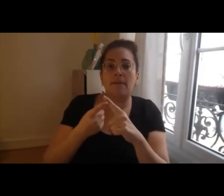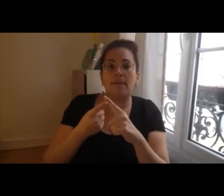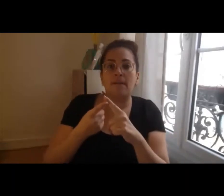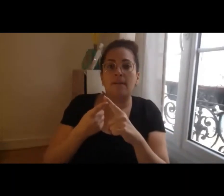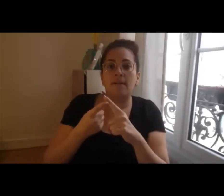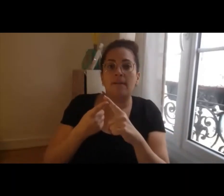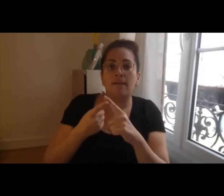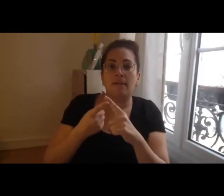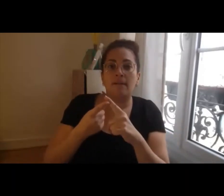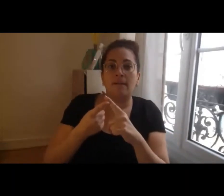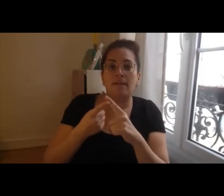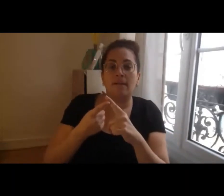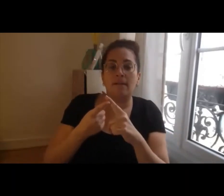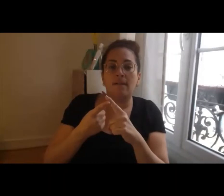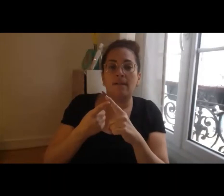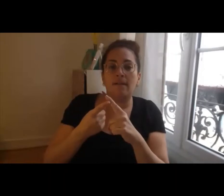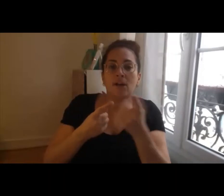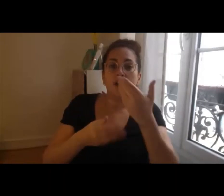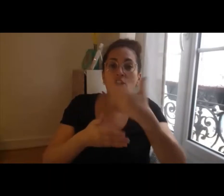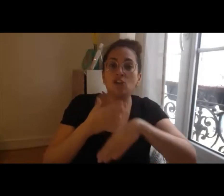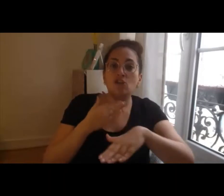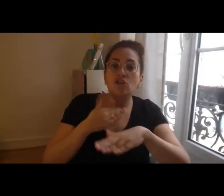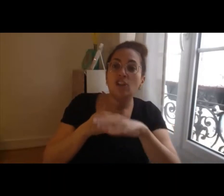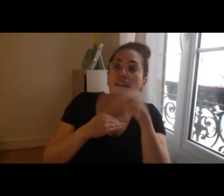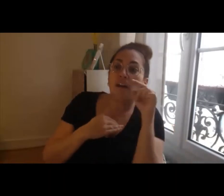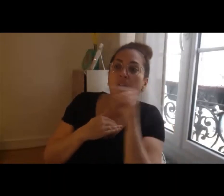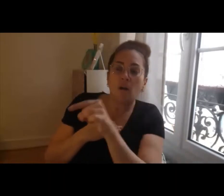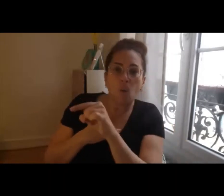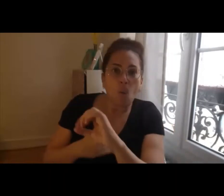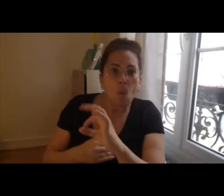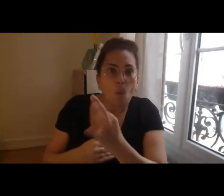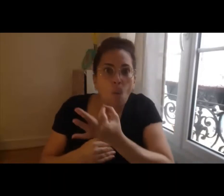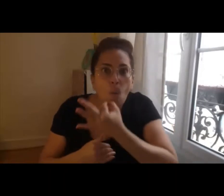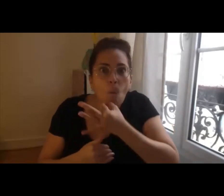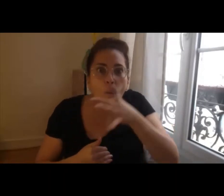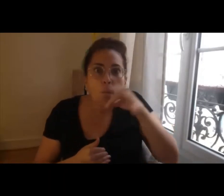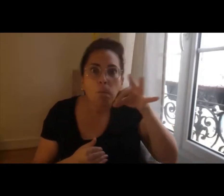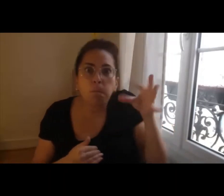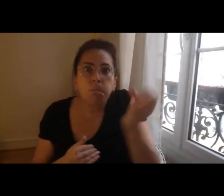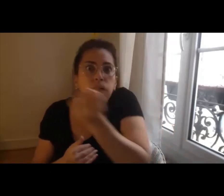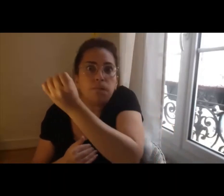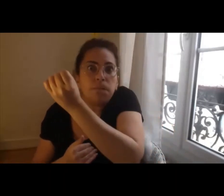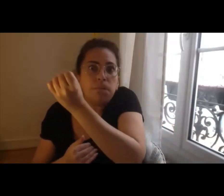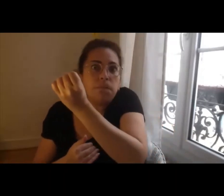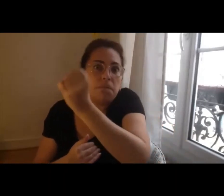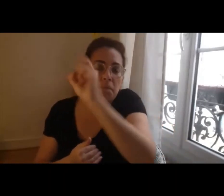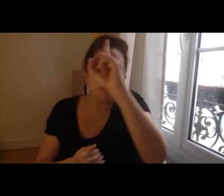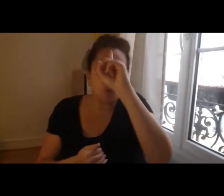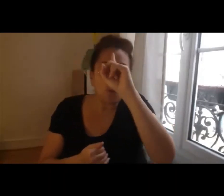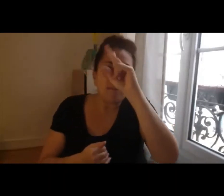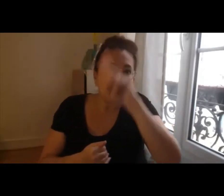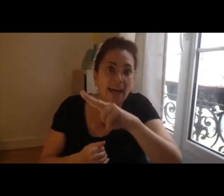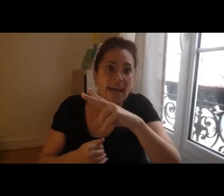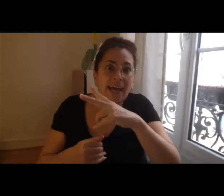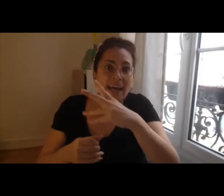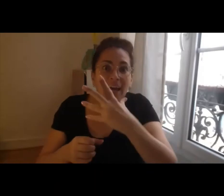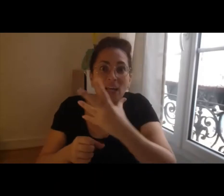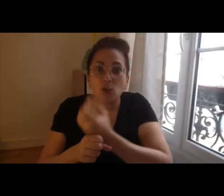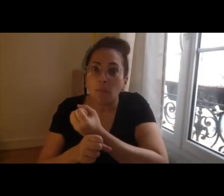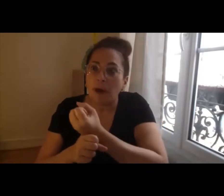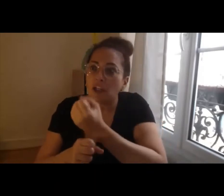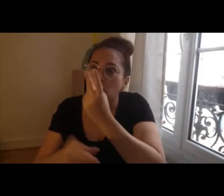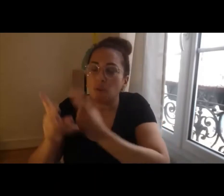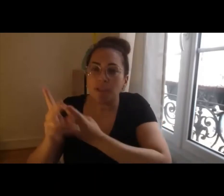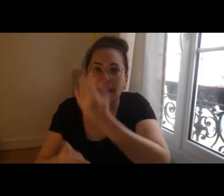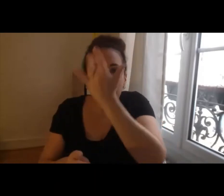centrales chez nos voisins et qui sont pas assez en fait connus et travaillés chez nous donc